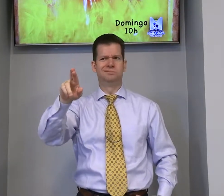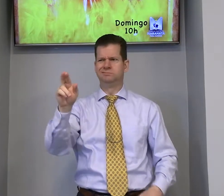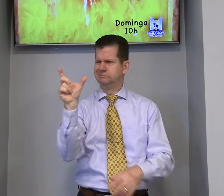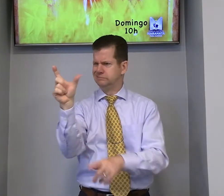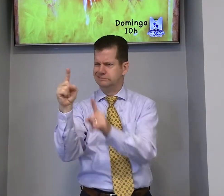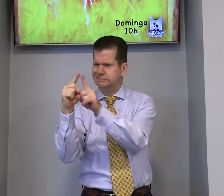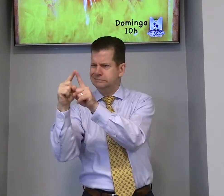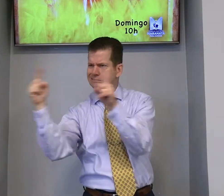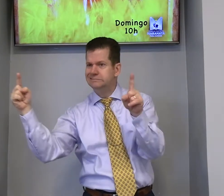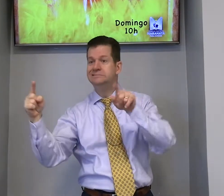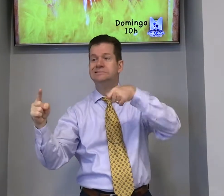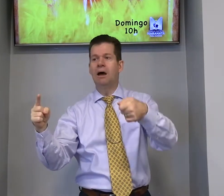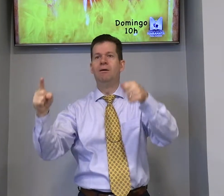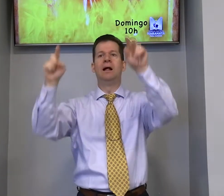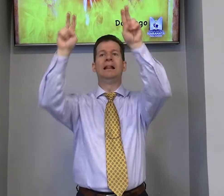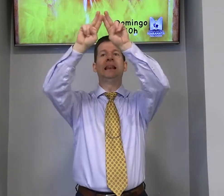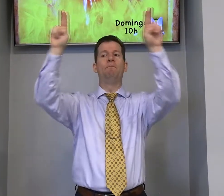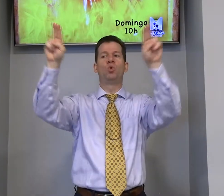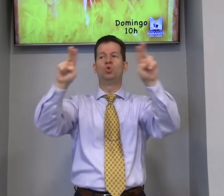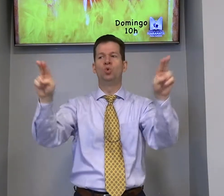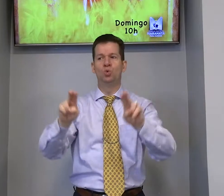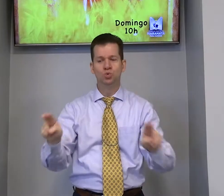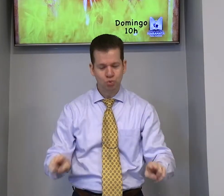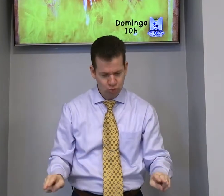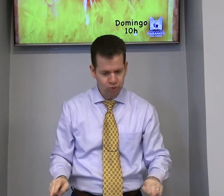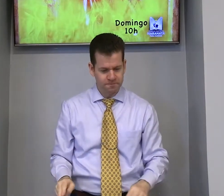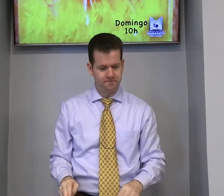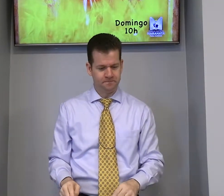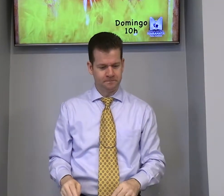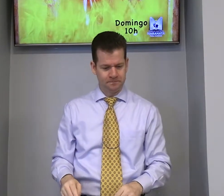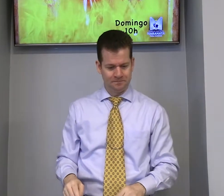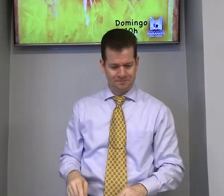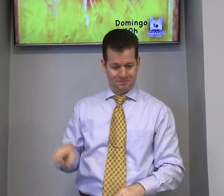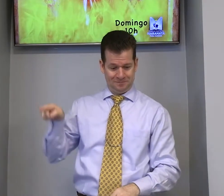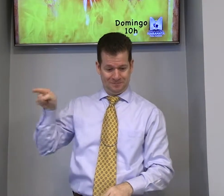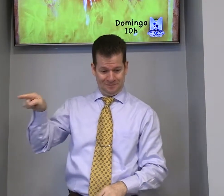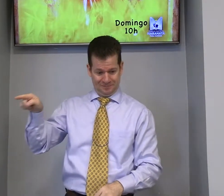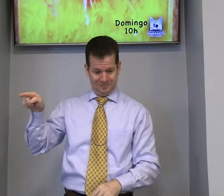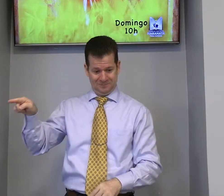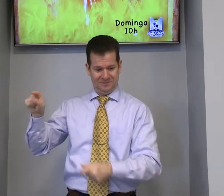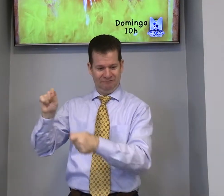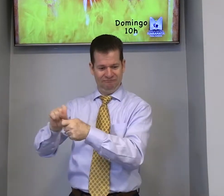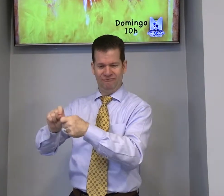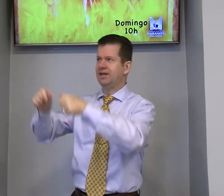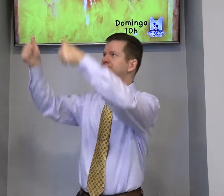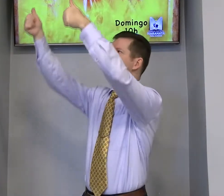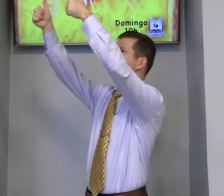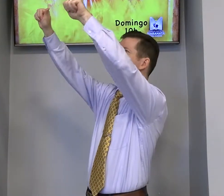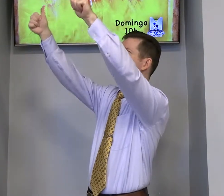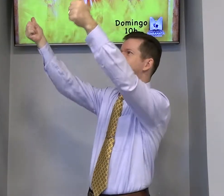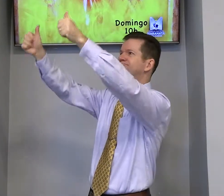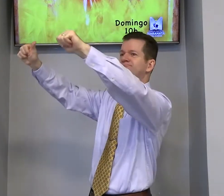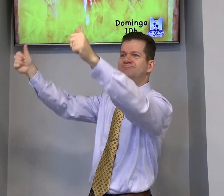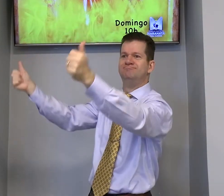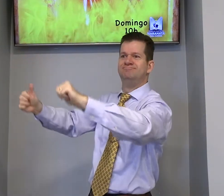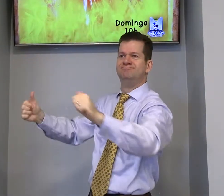Abednego do Zonosor, nome grande, esse é o sinal. Ele fez uma